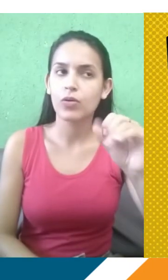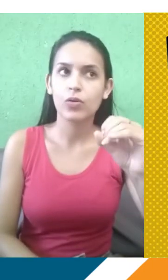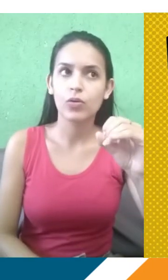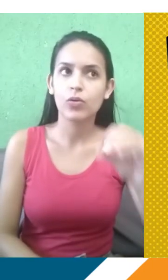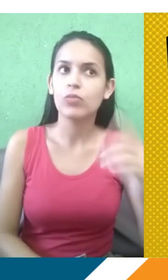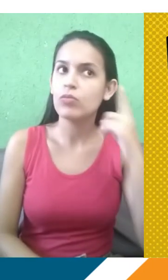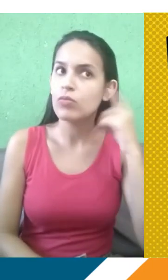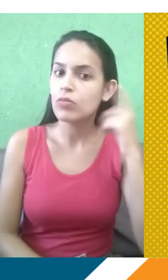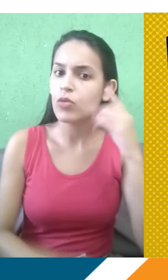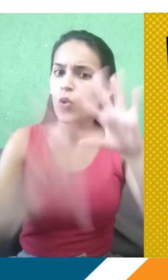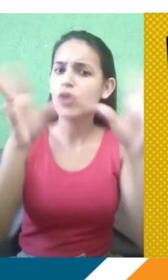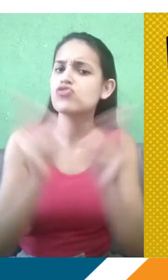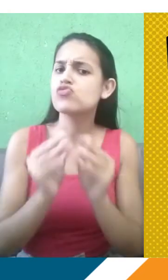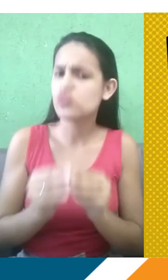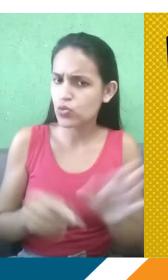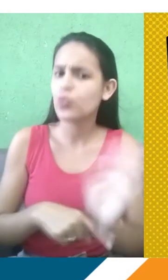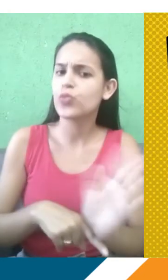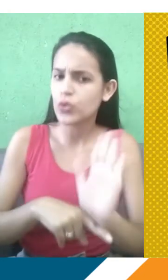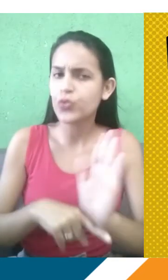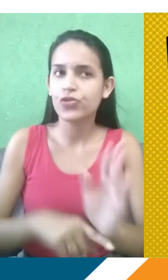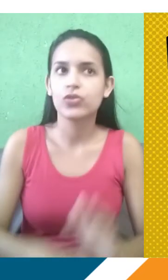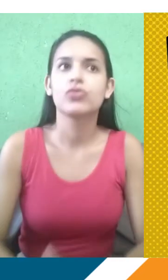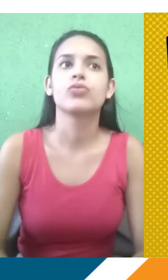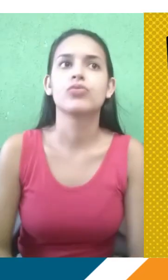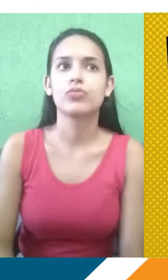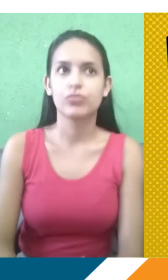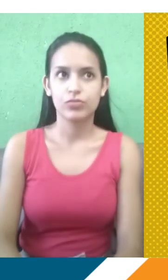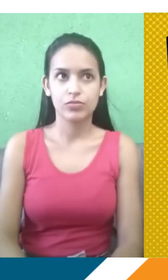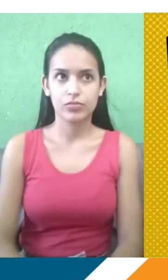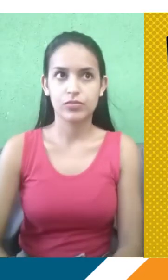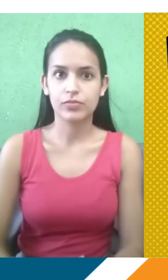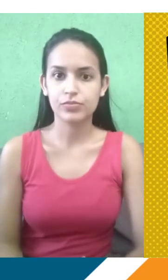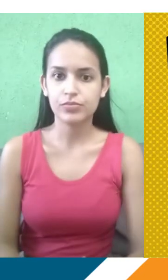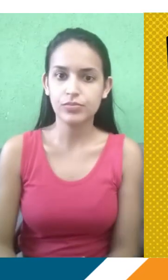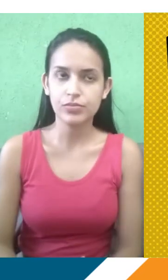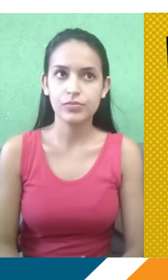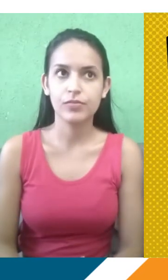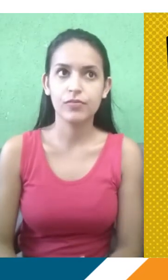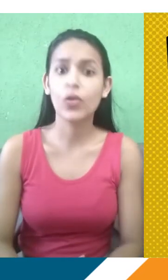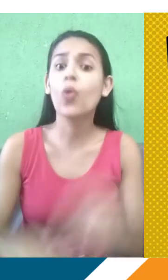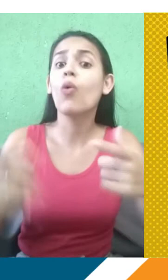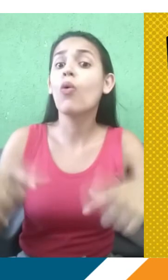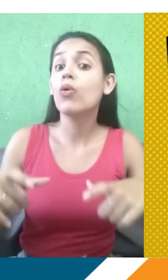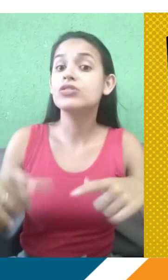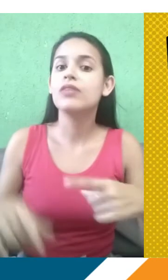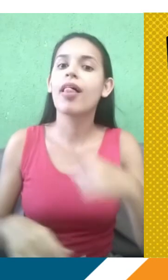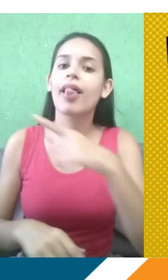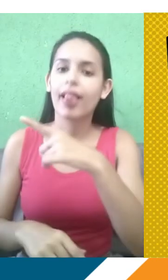internet tão boa para conseguir assistir o vídeo, você pode ouvir o áudio desses vídeos ou mesmo ver os resumos dos conteúdos. Eles estão disponíveis no Google Sala